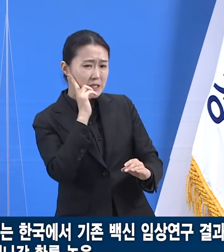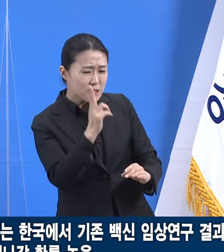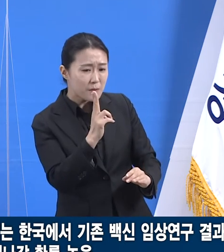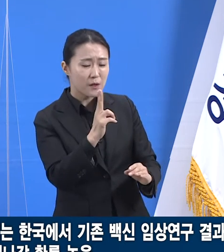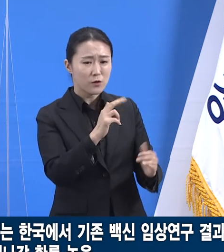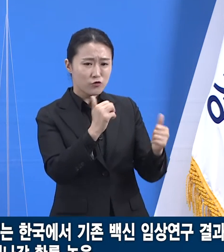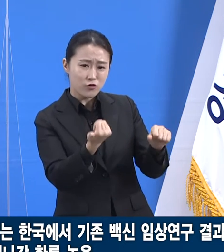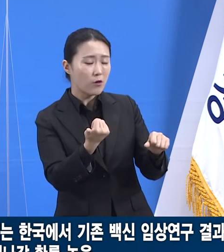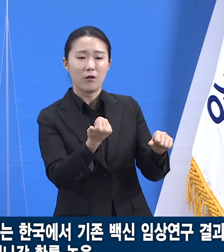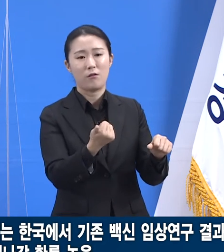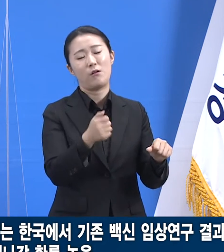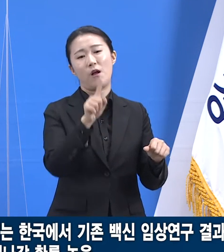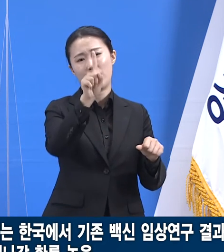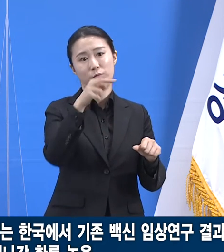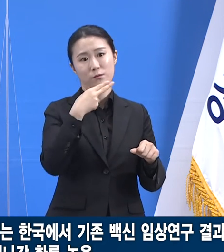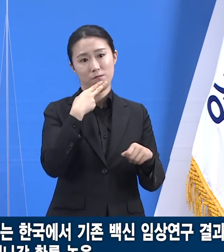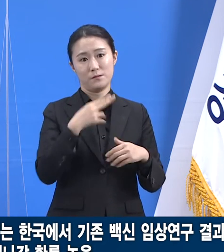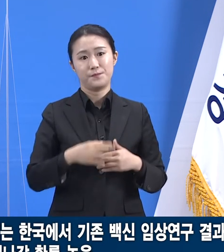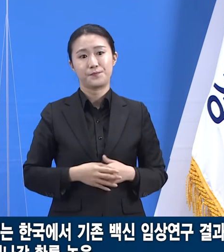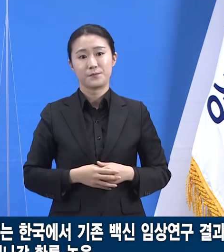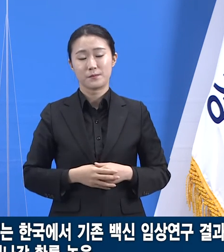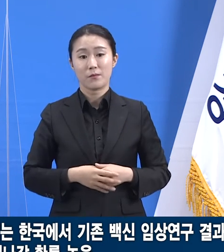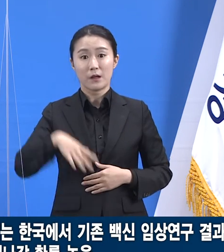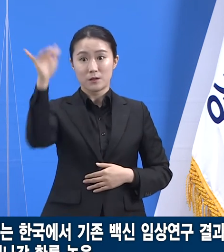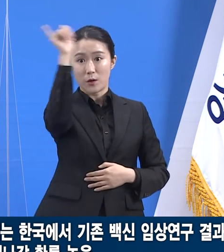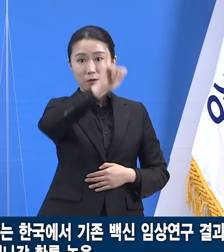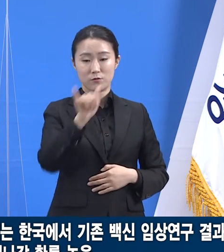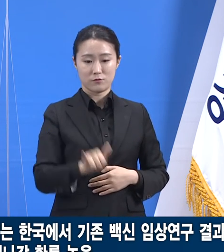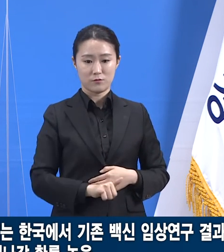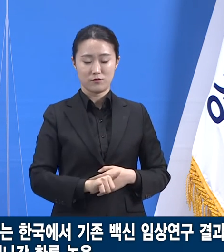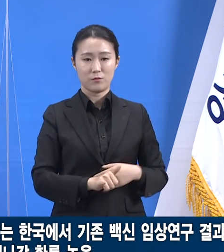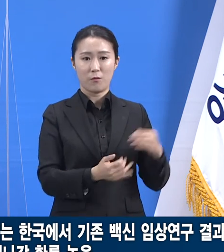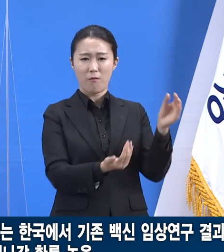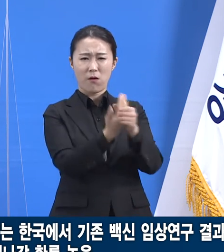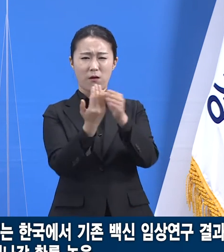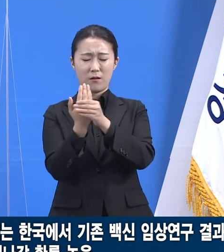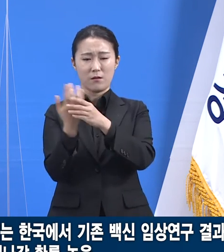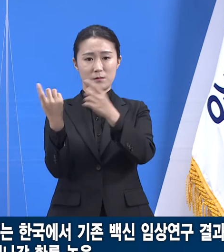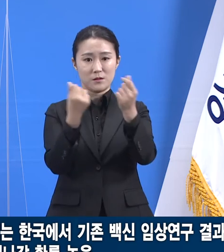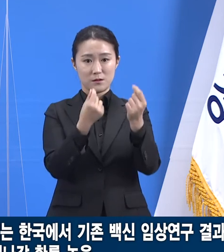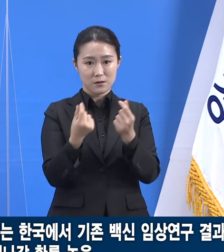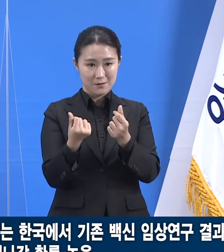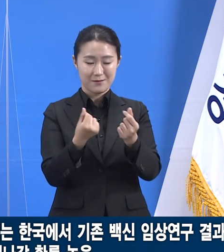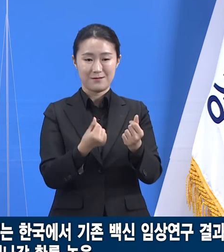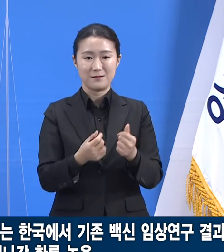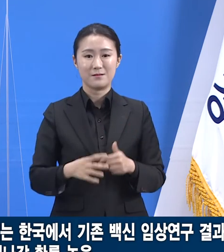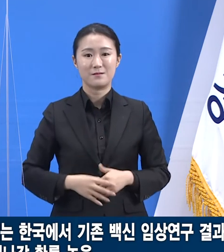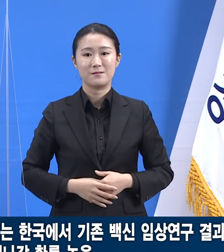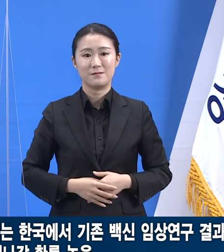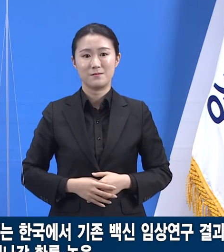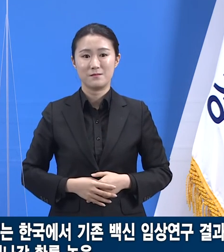질병관리청의 자료에 의하면 전국의 비슷한 집단감염 상황들에서도 유사한 양상이 나타납니다.